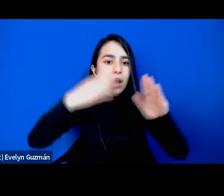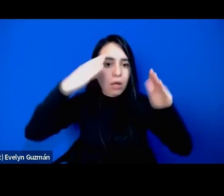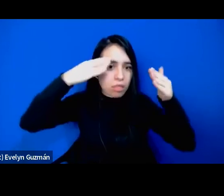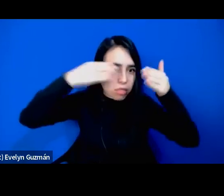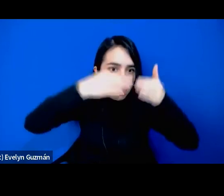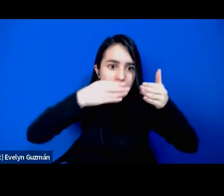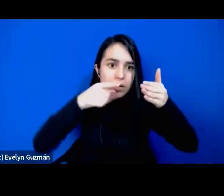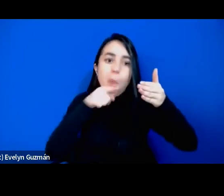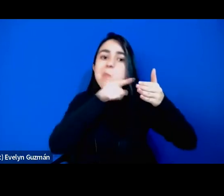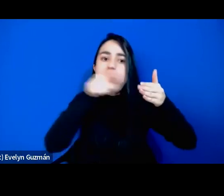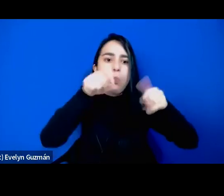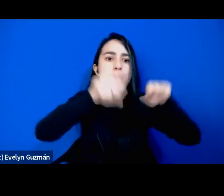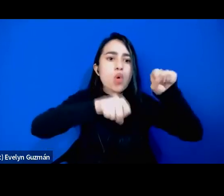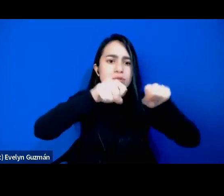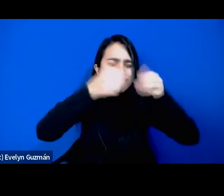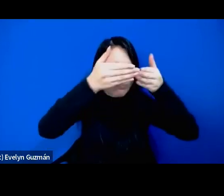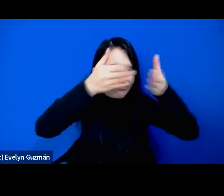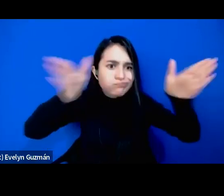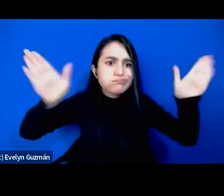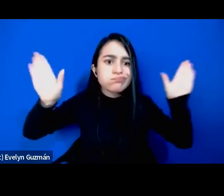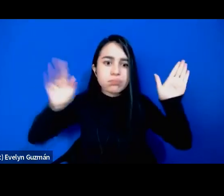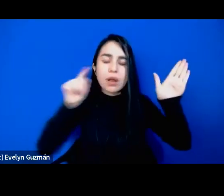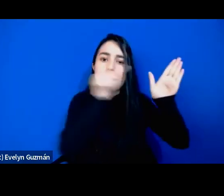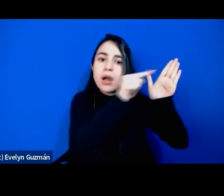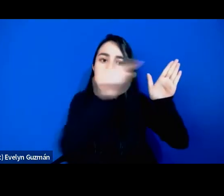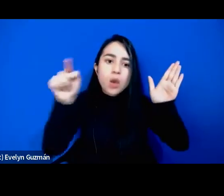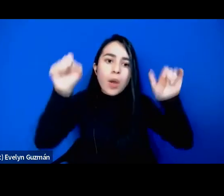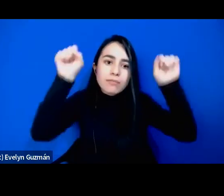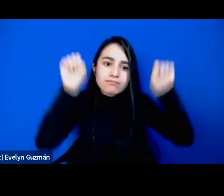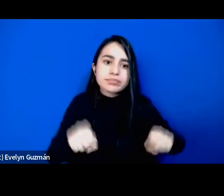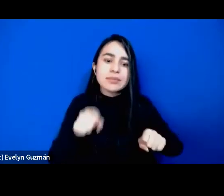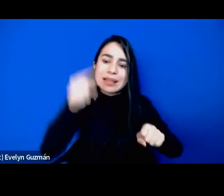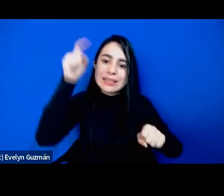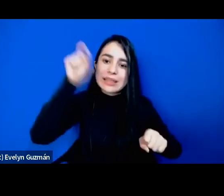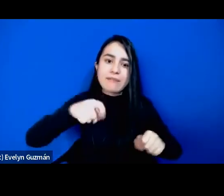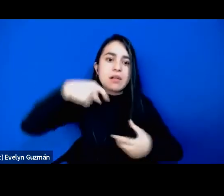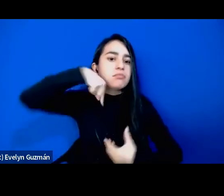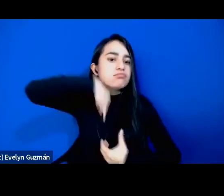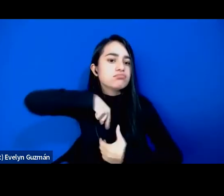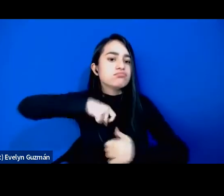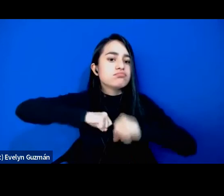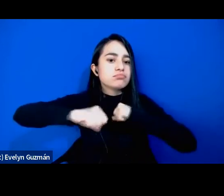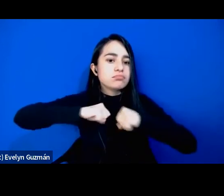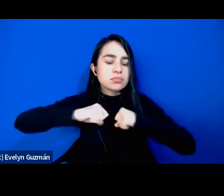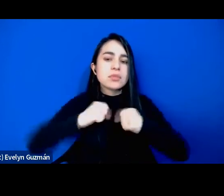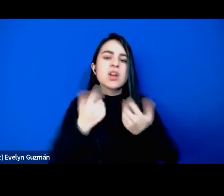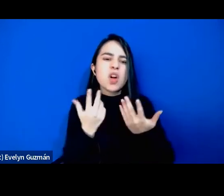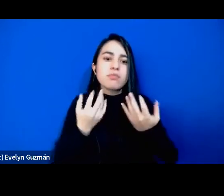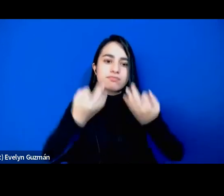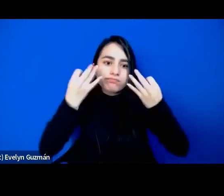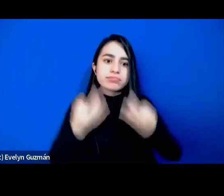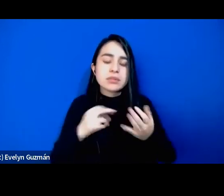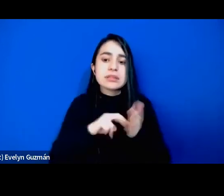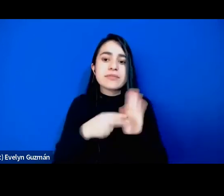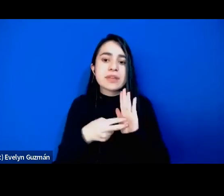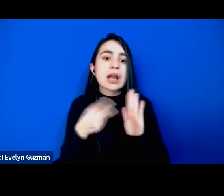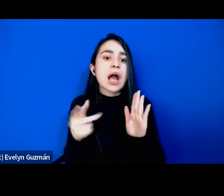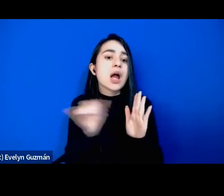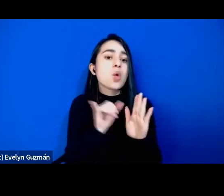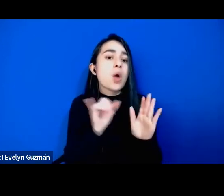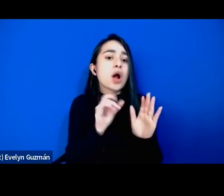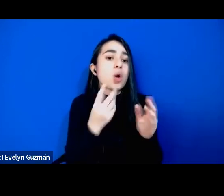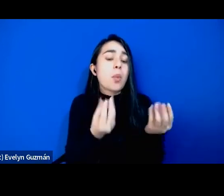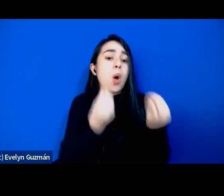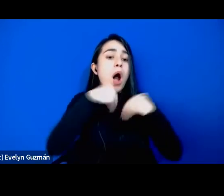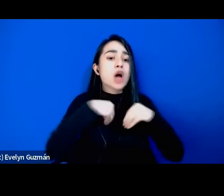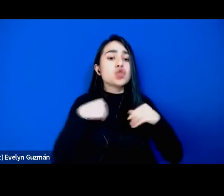posibilidad, o sea, la imaginación radical que deberíamos estar ejerciendo va más allá de ocupar esos privilegios